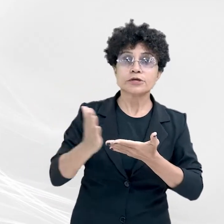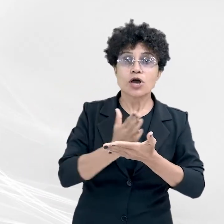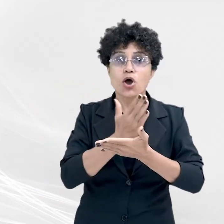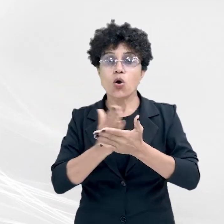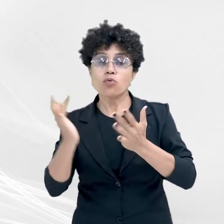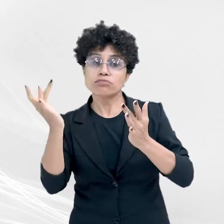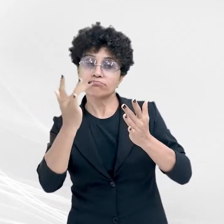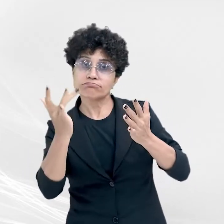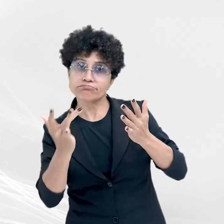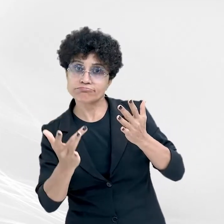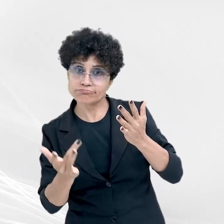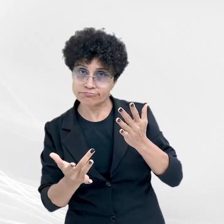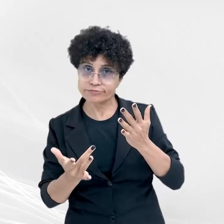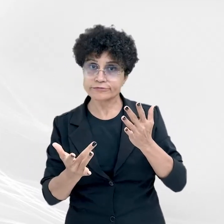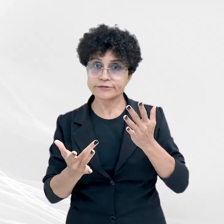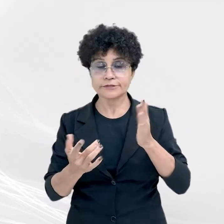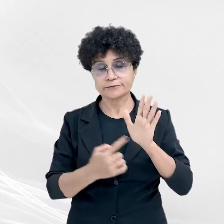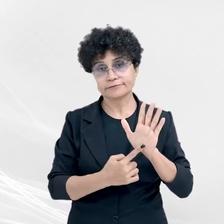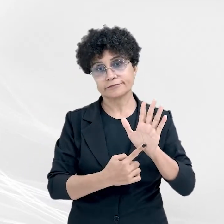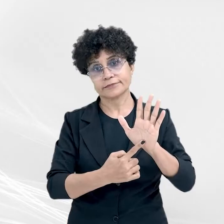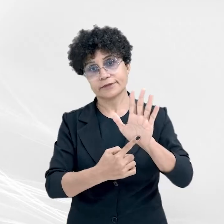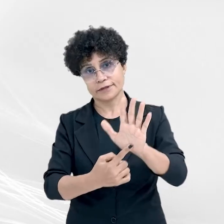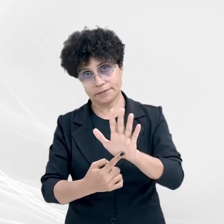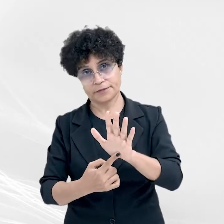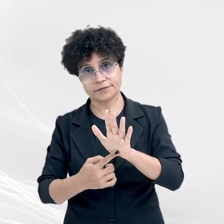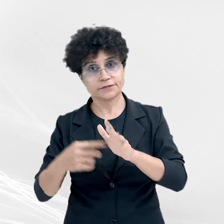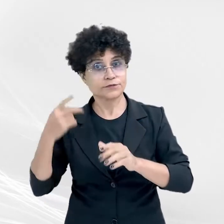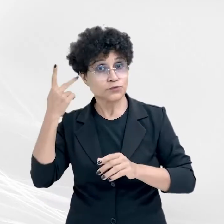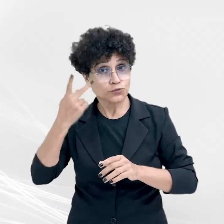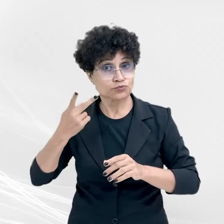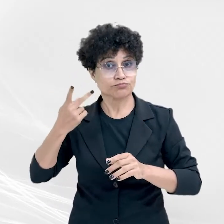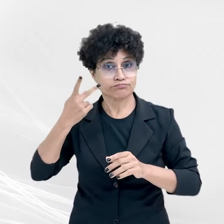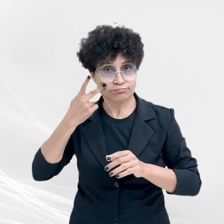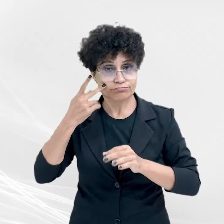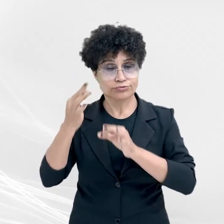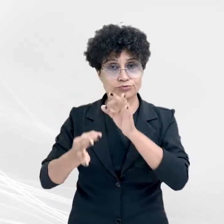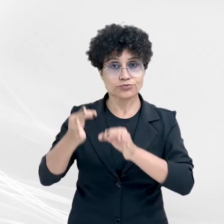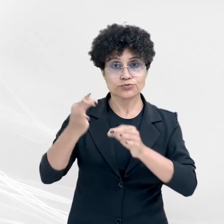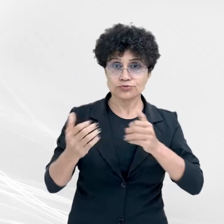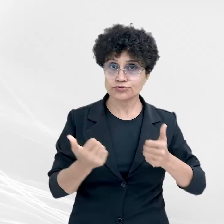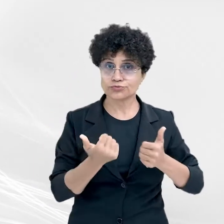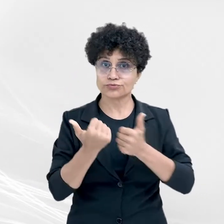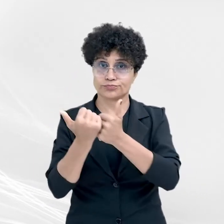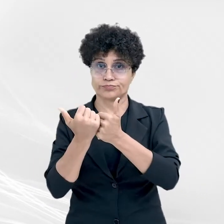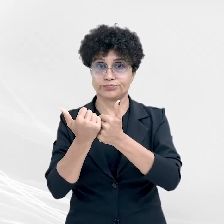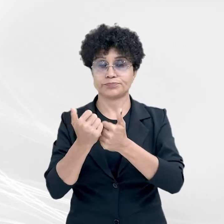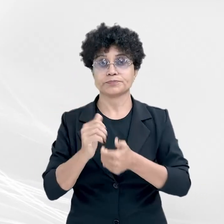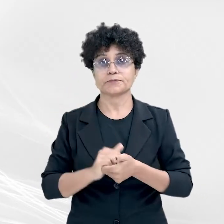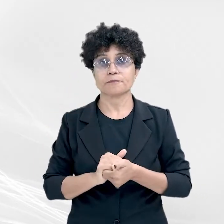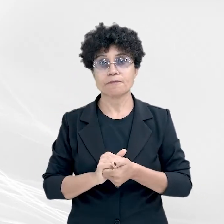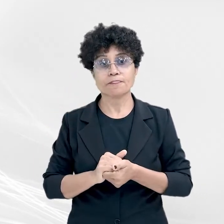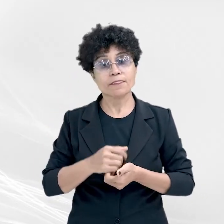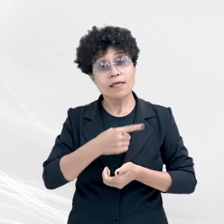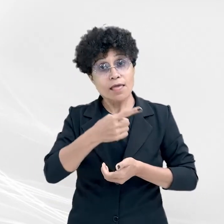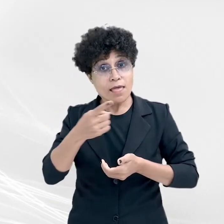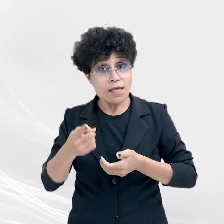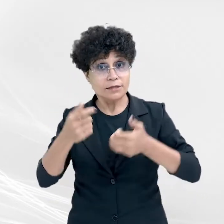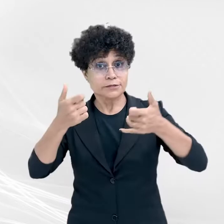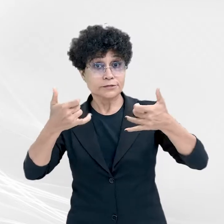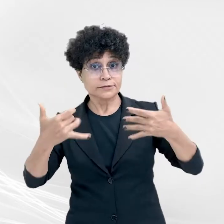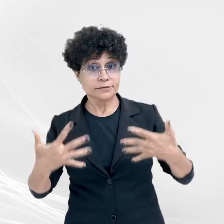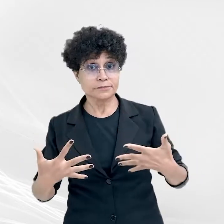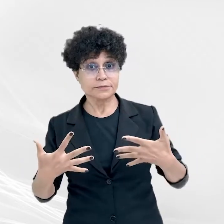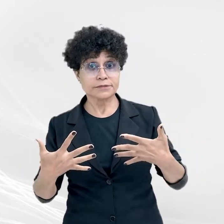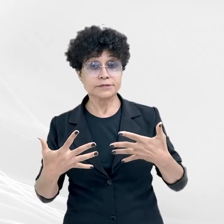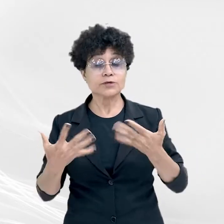contemplados na apresentação dos promotores de justiça substitutos. Eles falaram ainda sobre